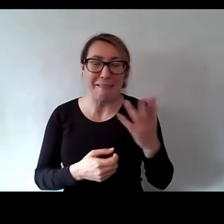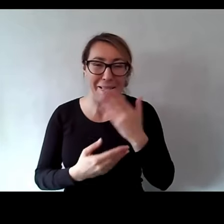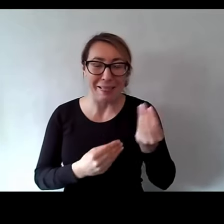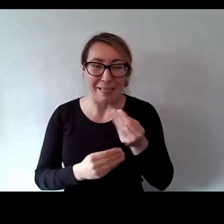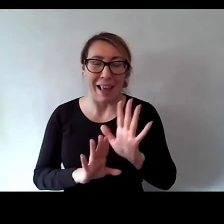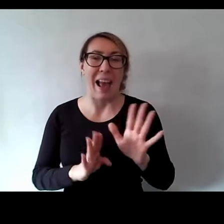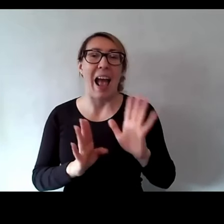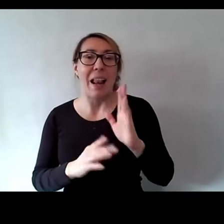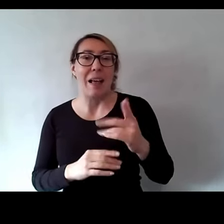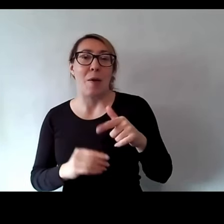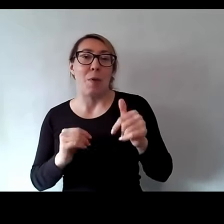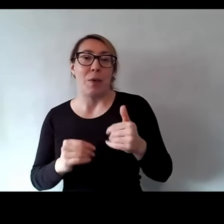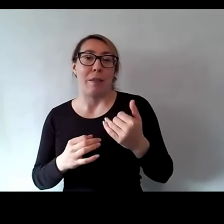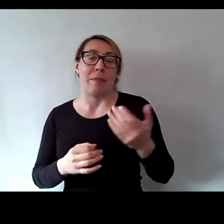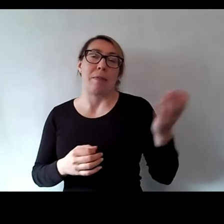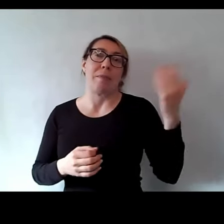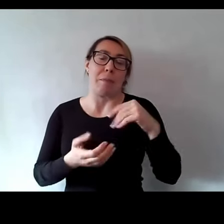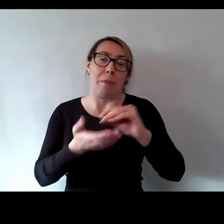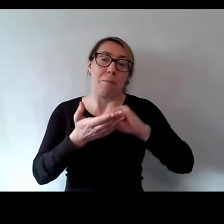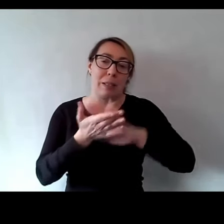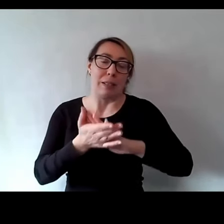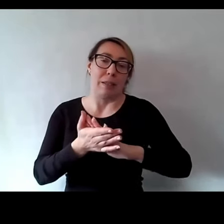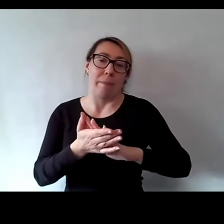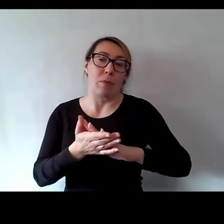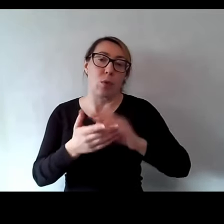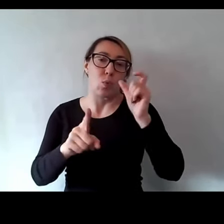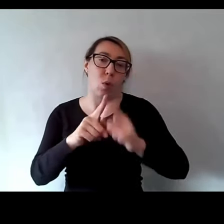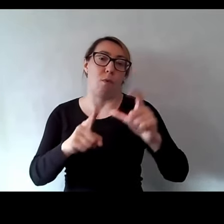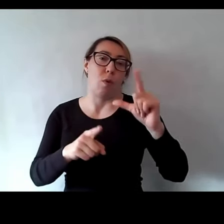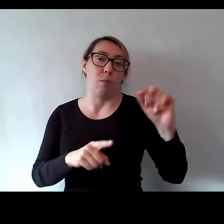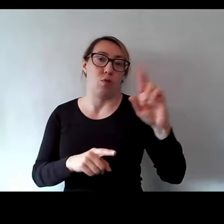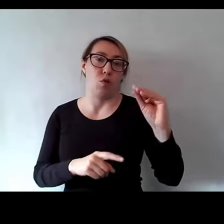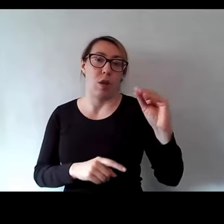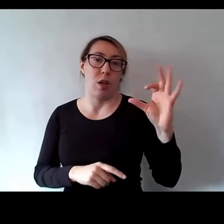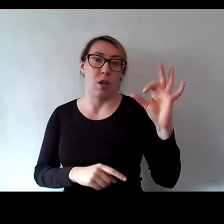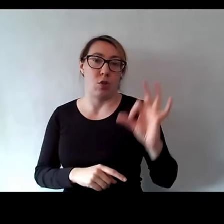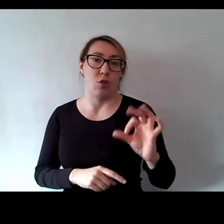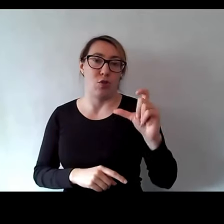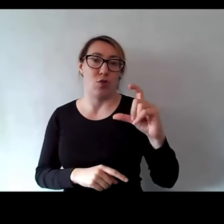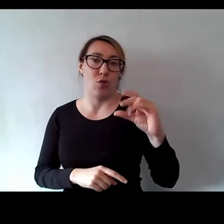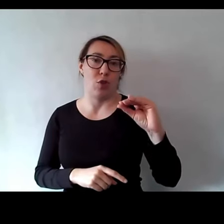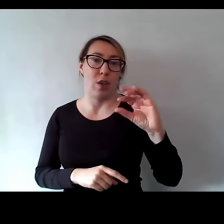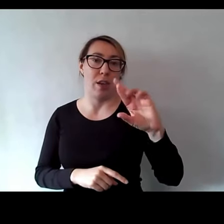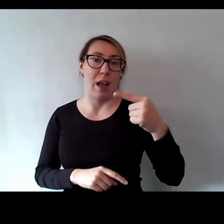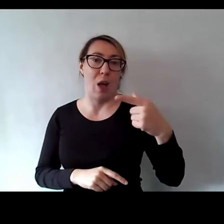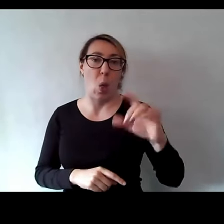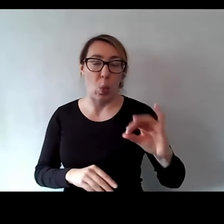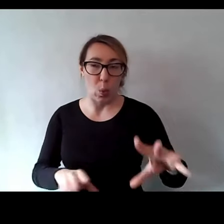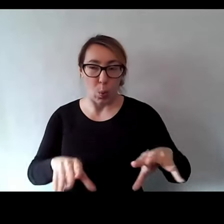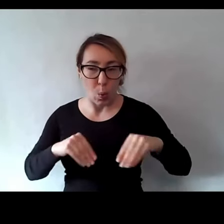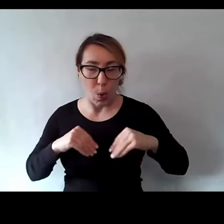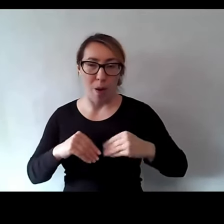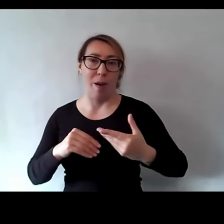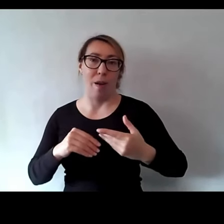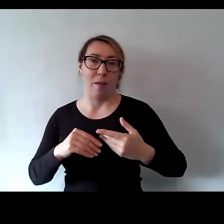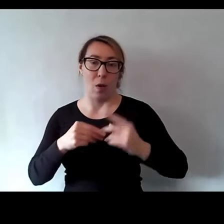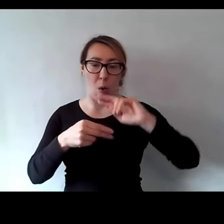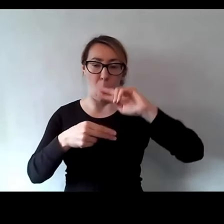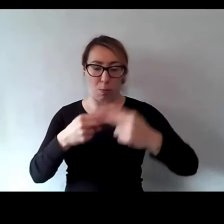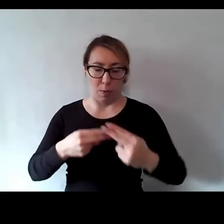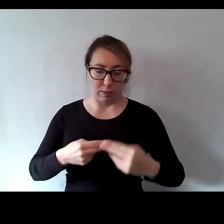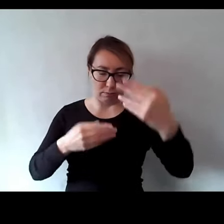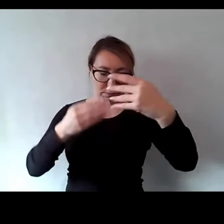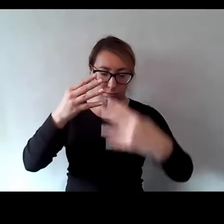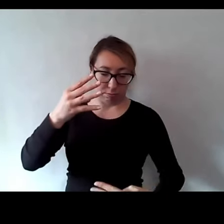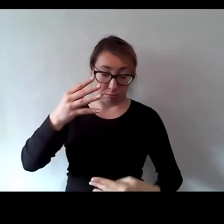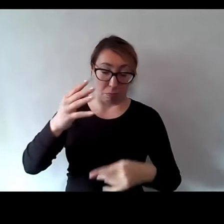żeśmy po prostu wpisywali prześcieradło załóżmy i pojawiały się różne odpowiedzi w programie. I okej, ta